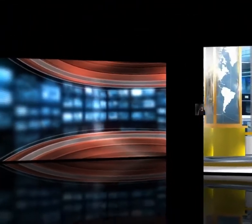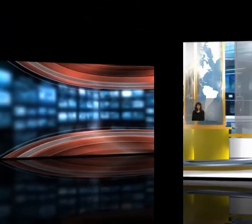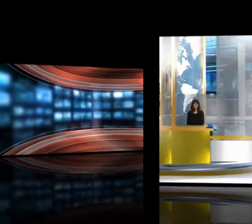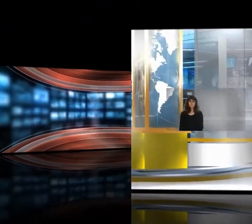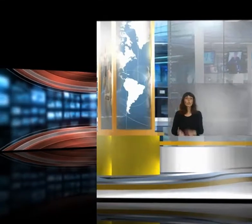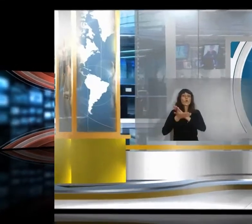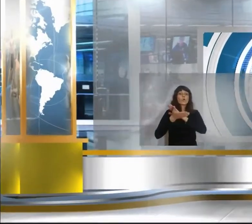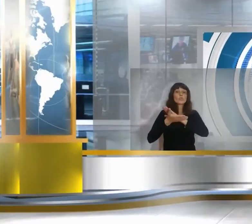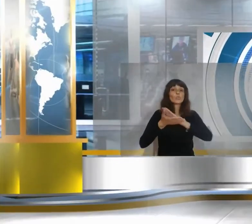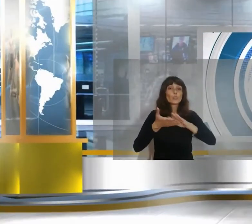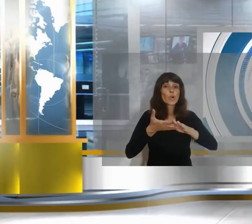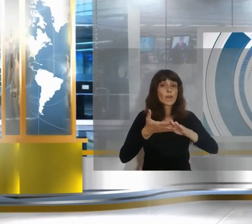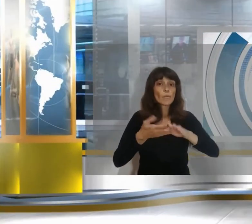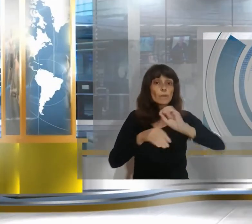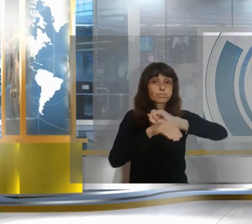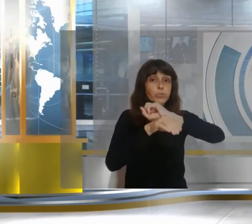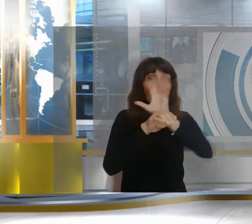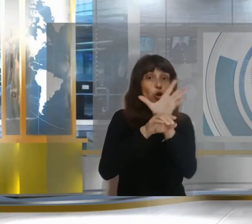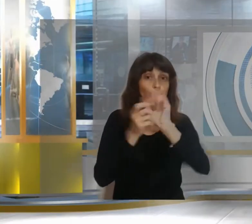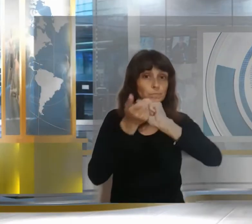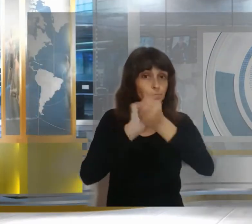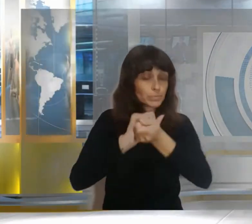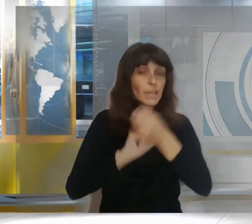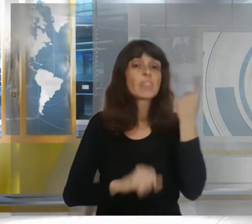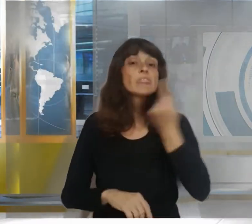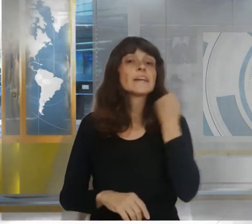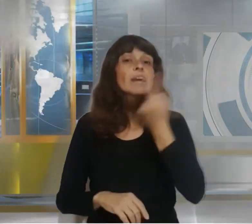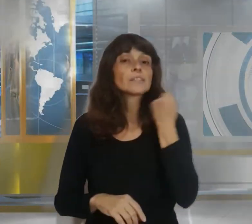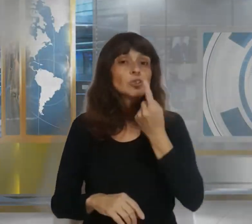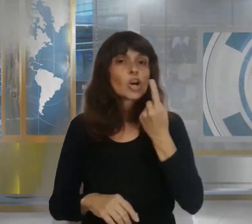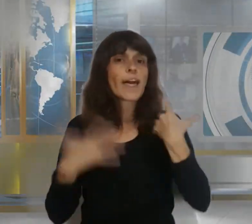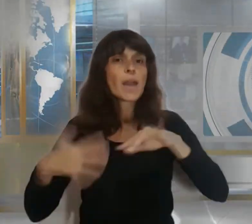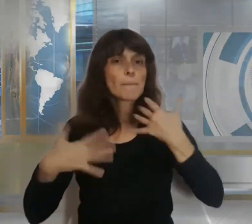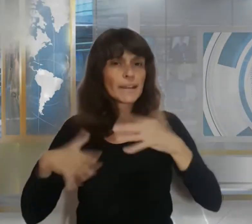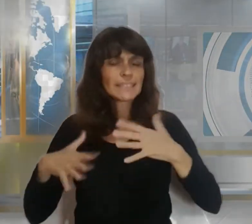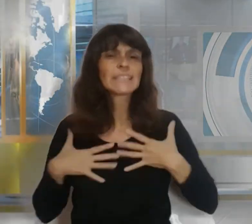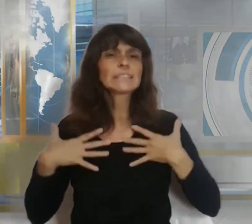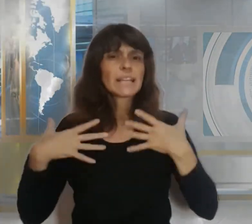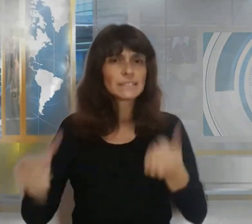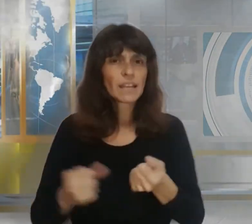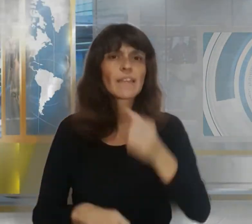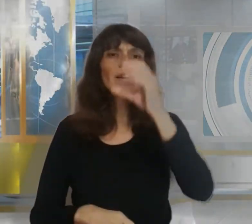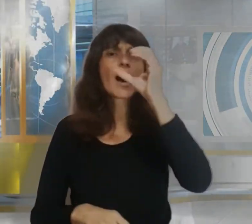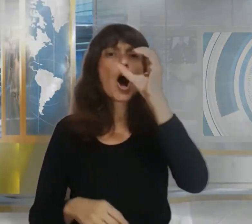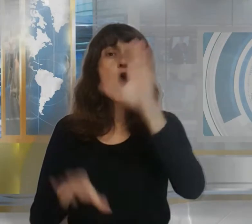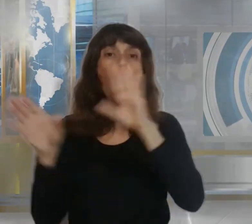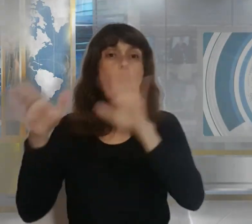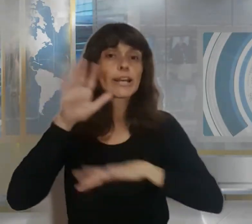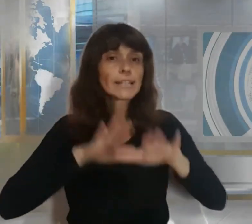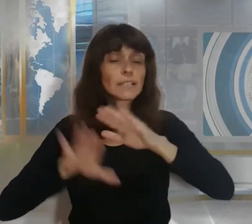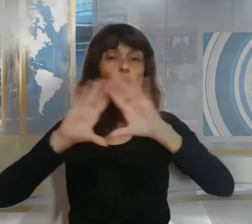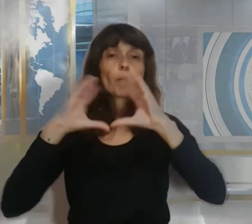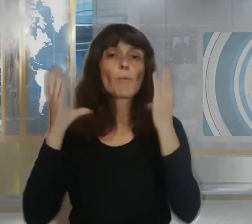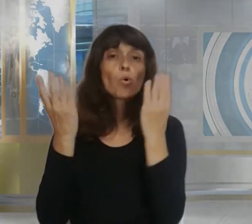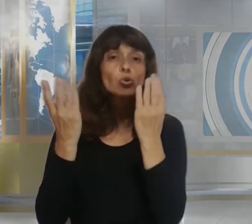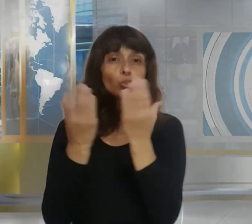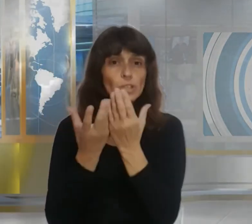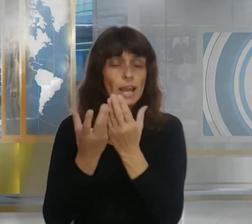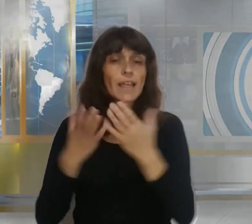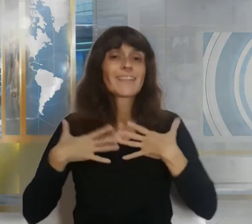nueva cepa el director de emergencias sanitarias de la organización mundial de la salud mike ryan